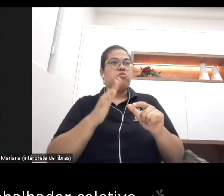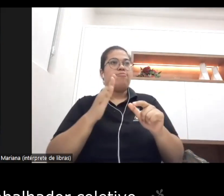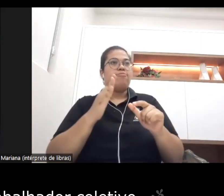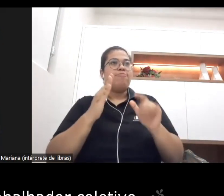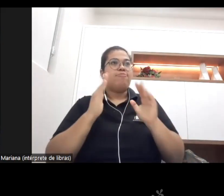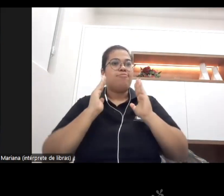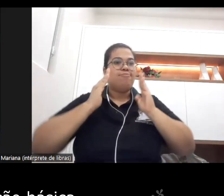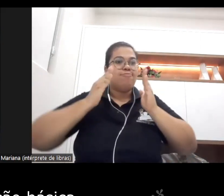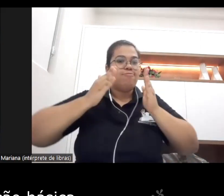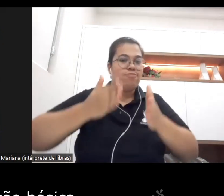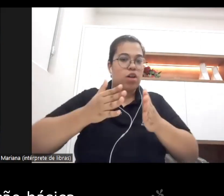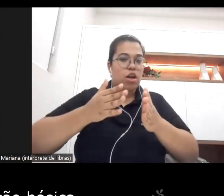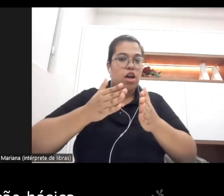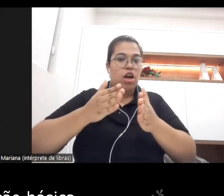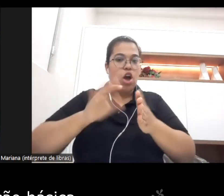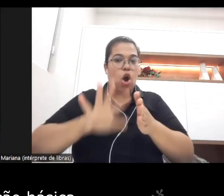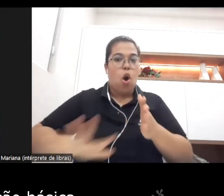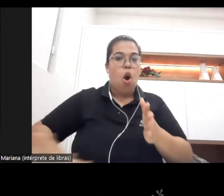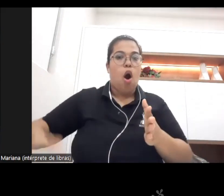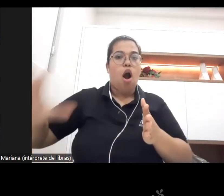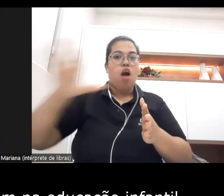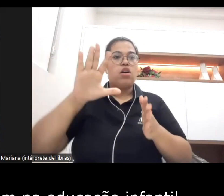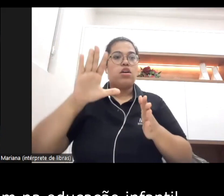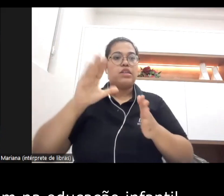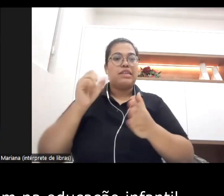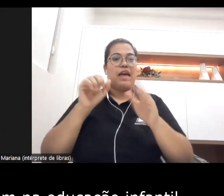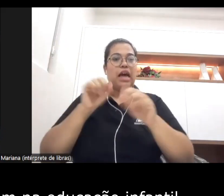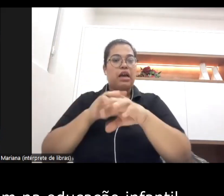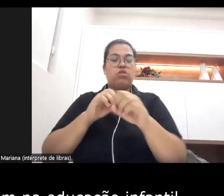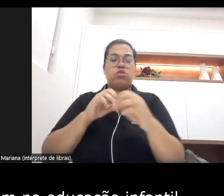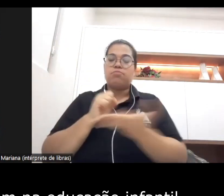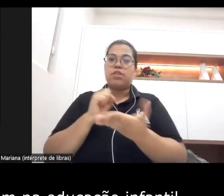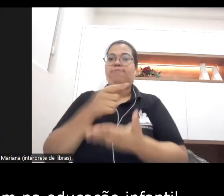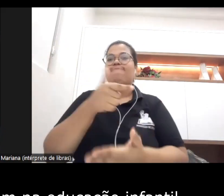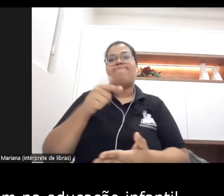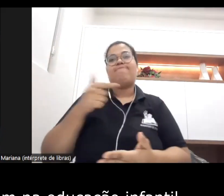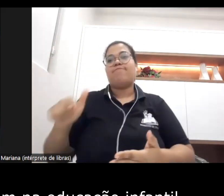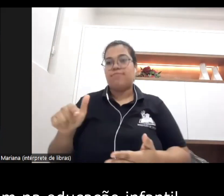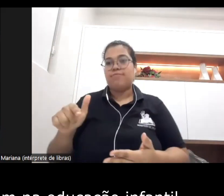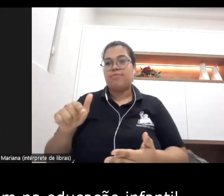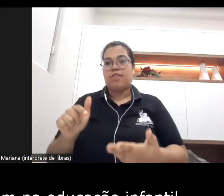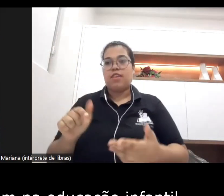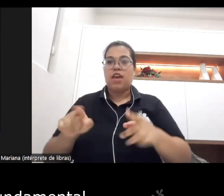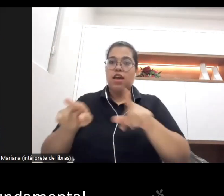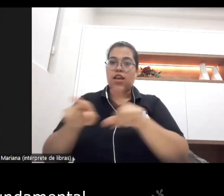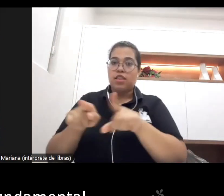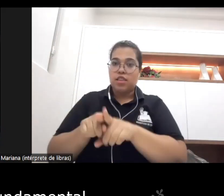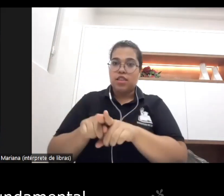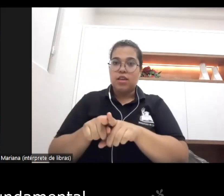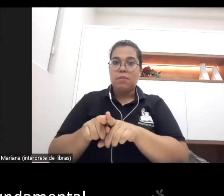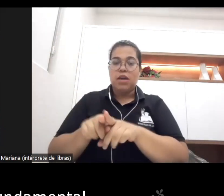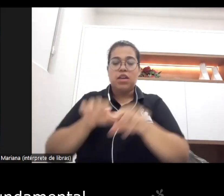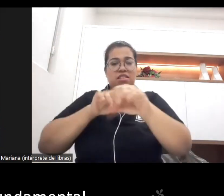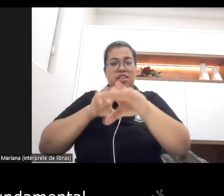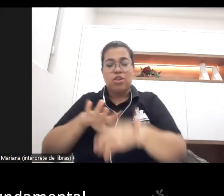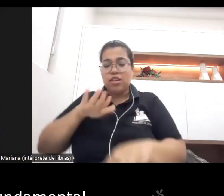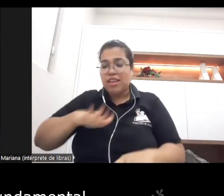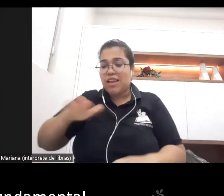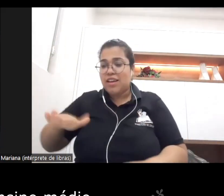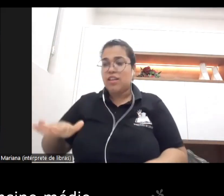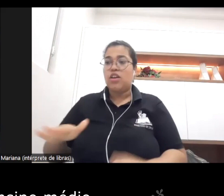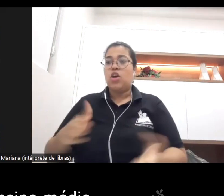coletivo da educação básica ele não está posto também na educação infantil no ensino fundamental